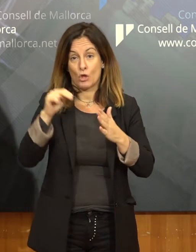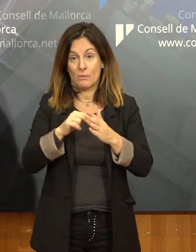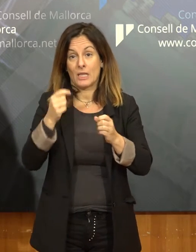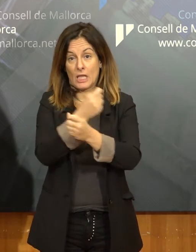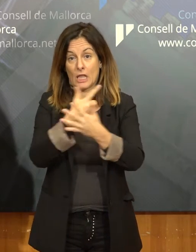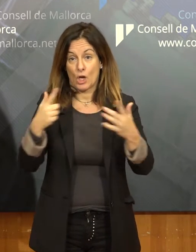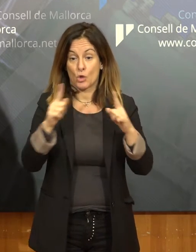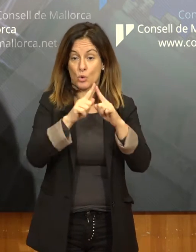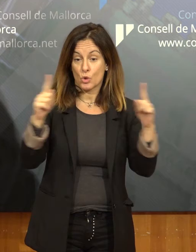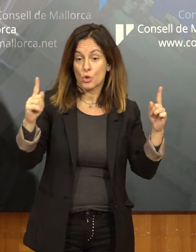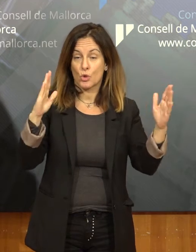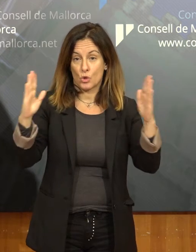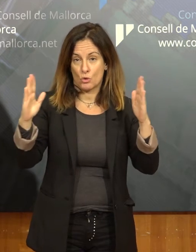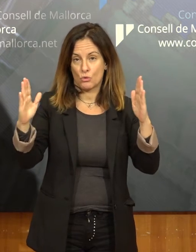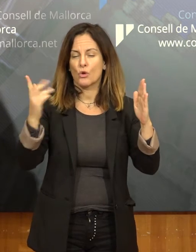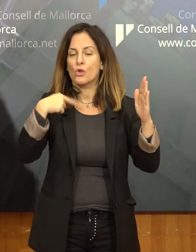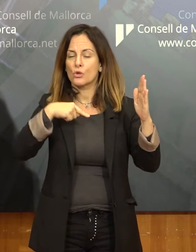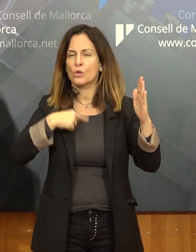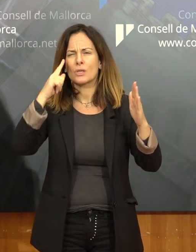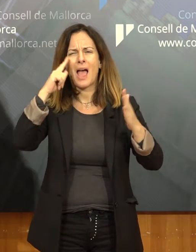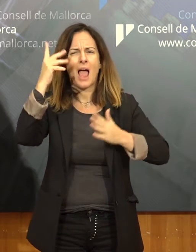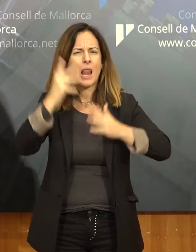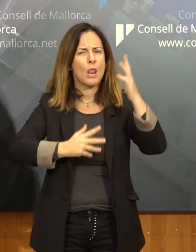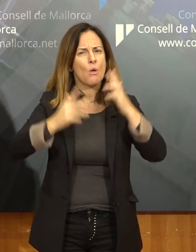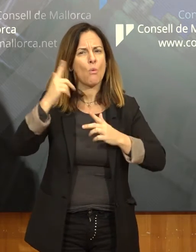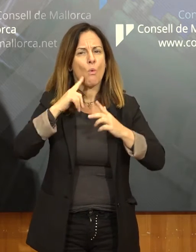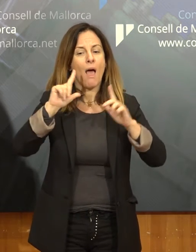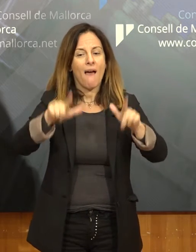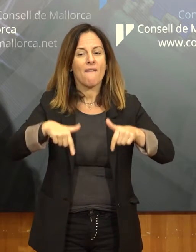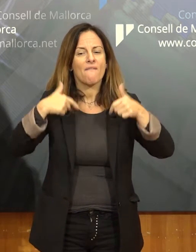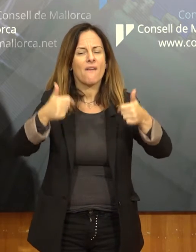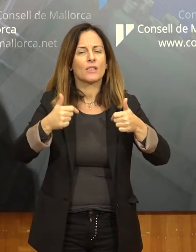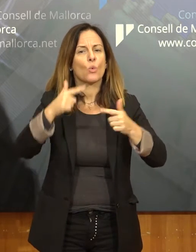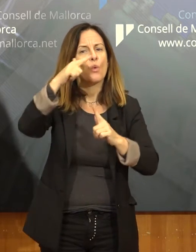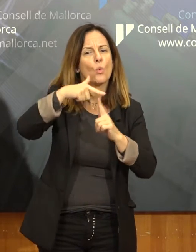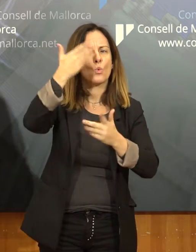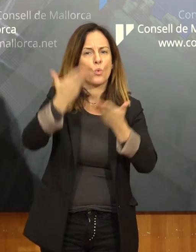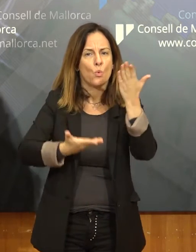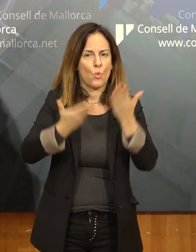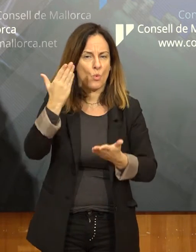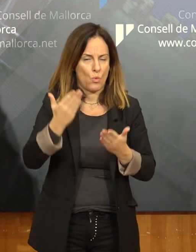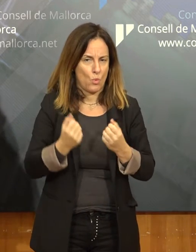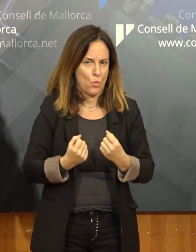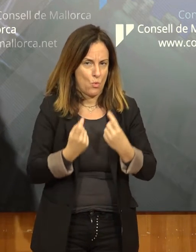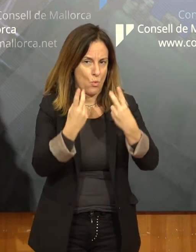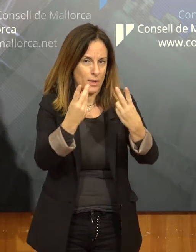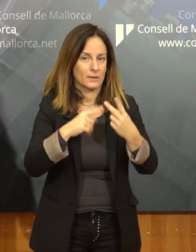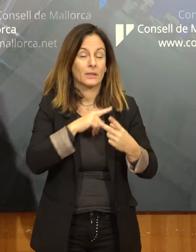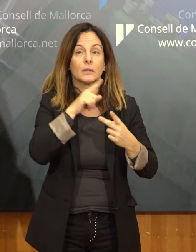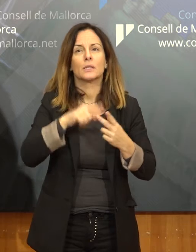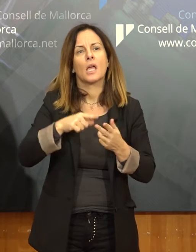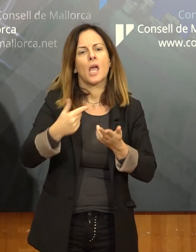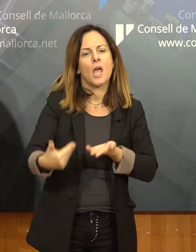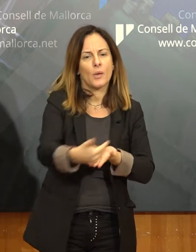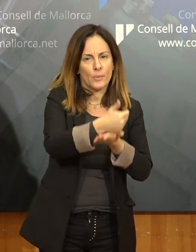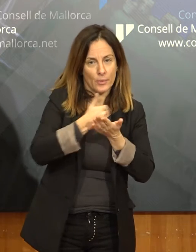És a dir, que quan calculem fem una previsió. Per exemple, les tones que tindrem, els ingressos que rebrem,